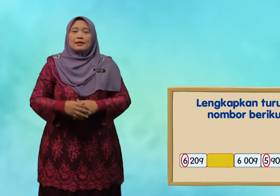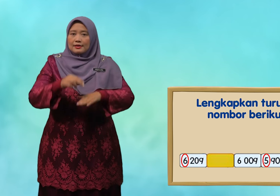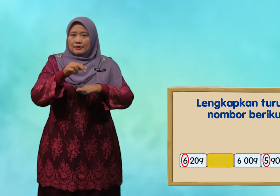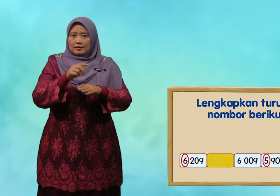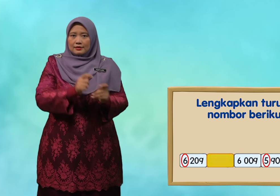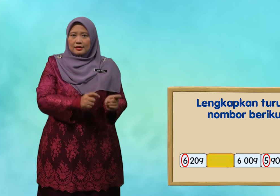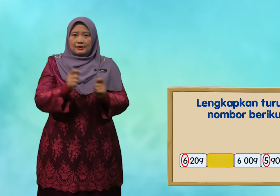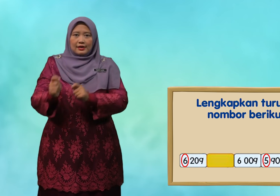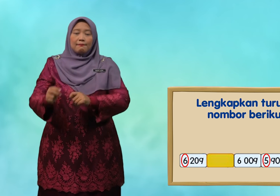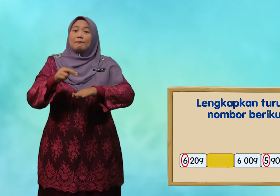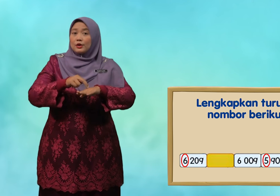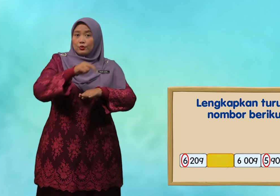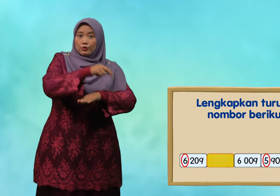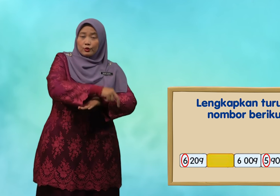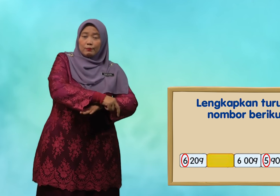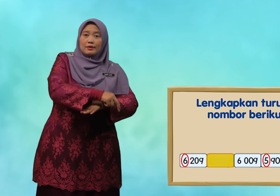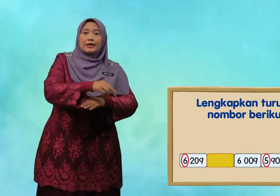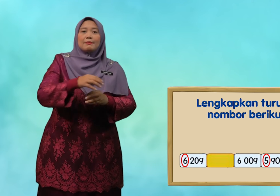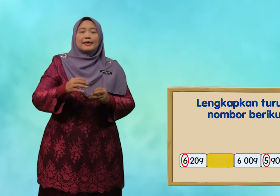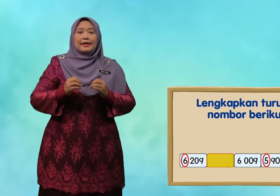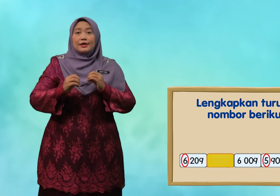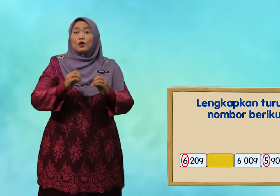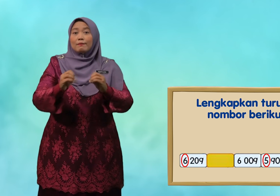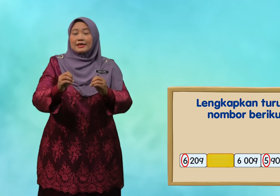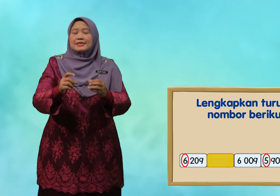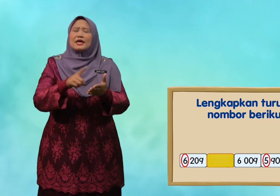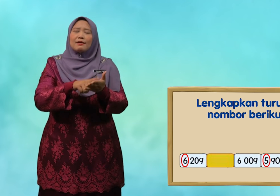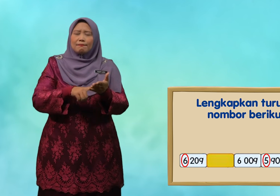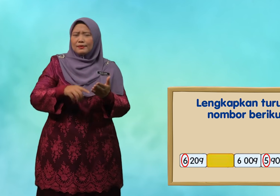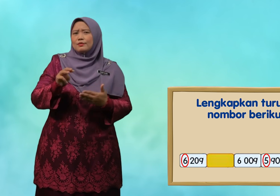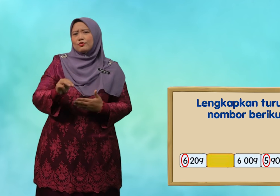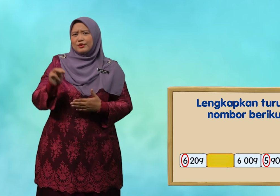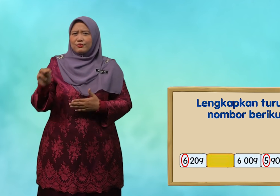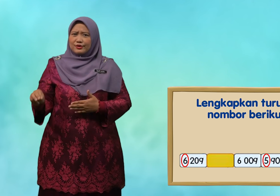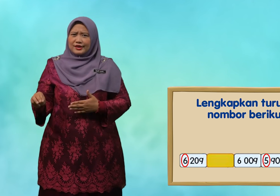tertib menurun melibatkan operasi apa murid-murid